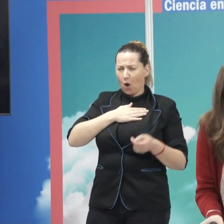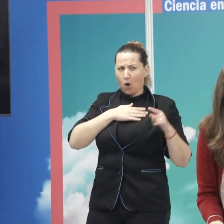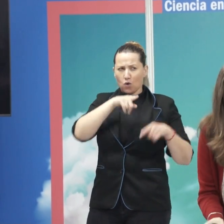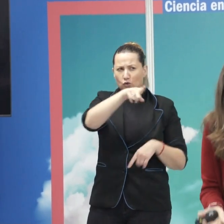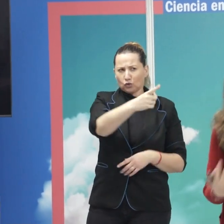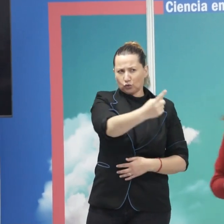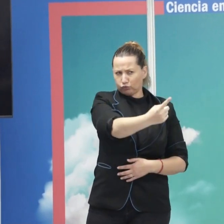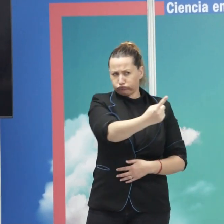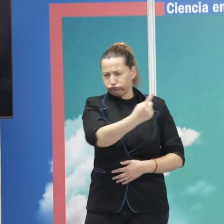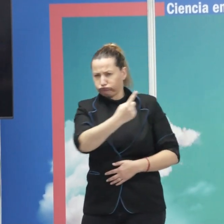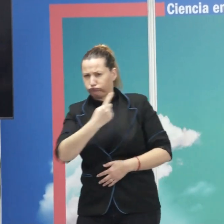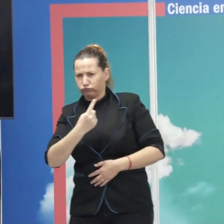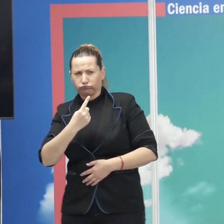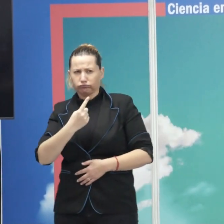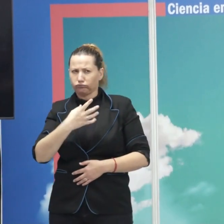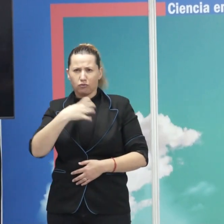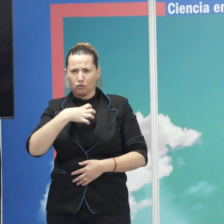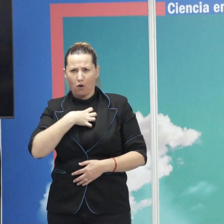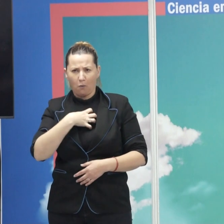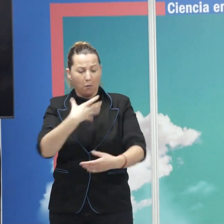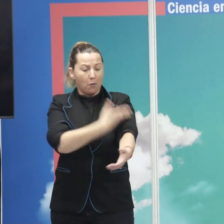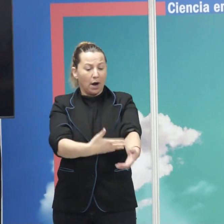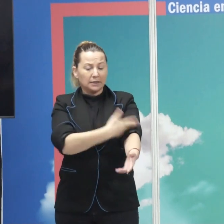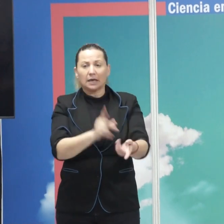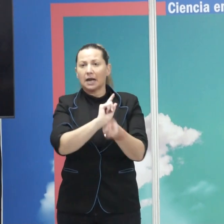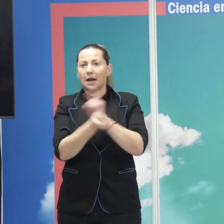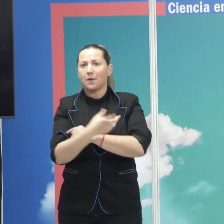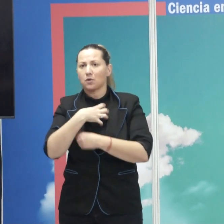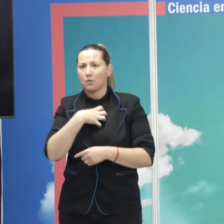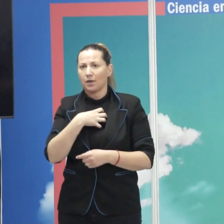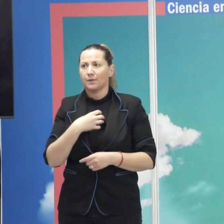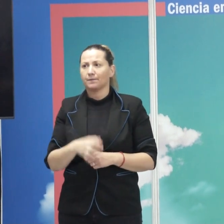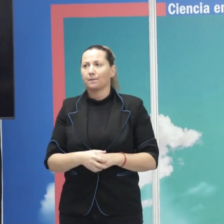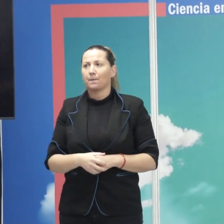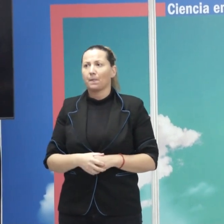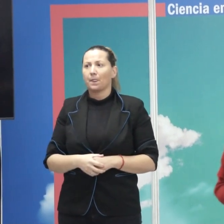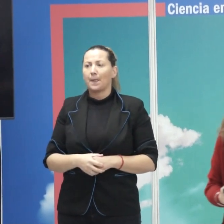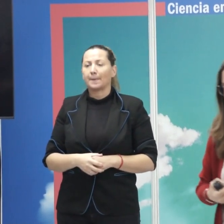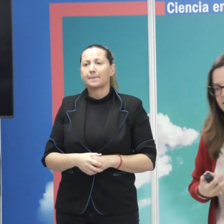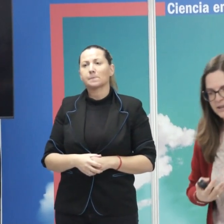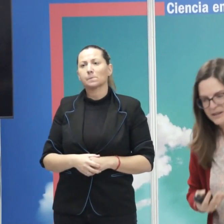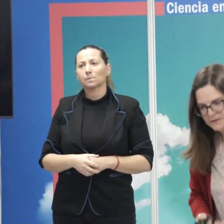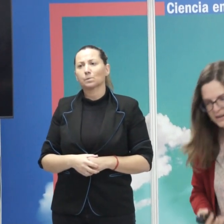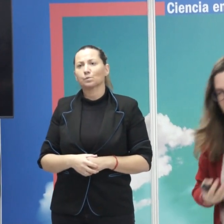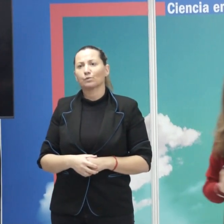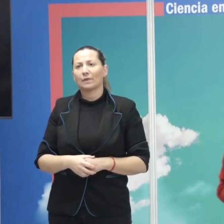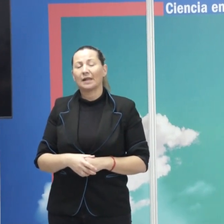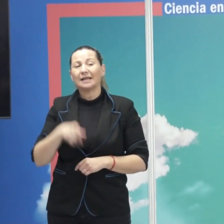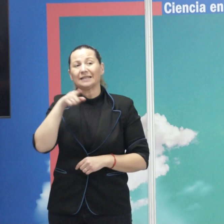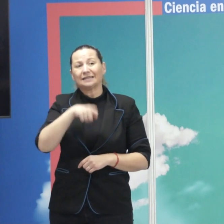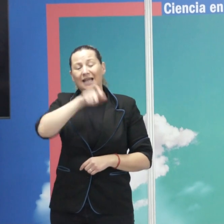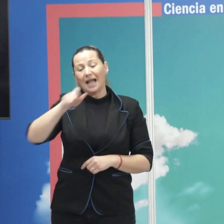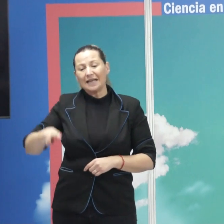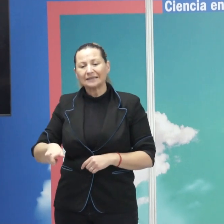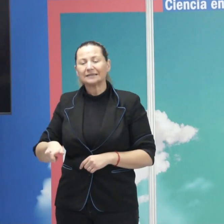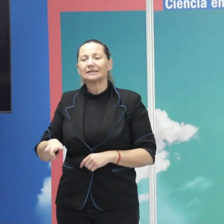cambiarte la sangre. La sangre es solo nuestra. Luego, esta gente también se identifica y reivindica